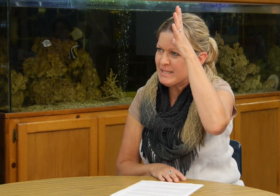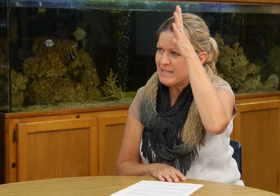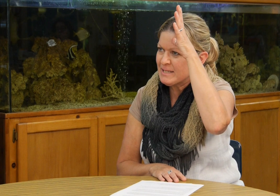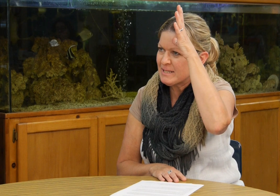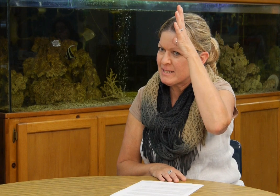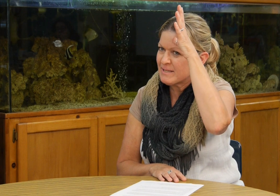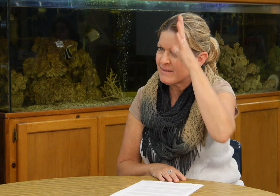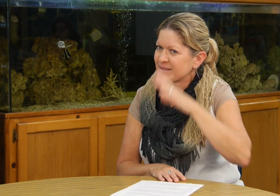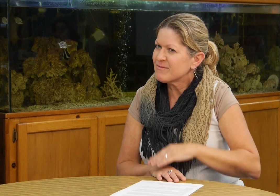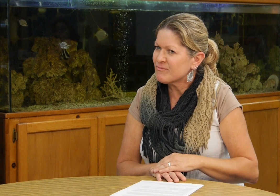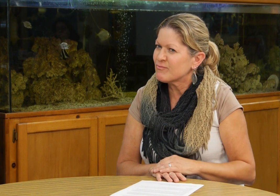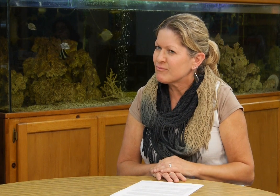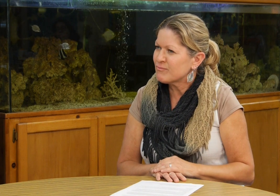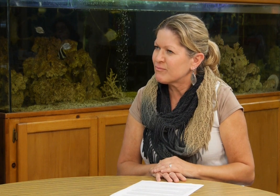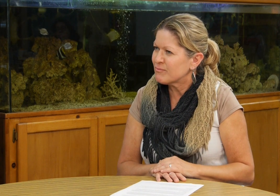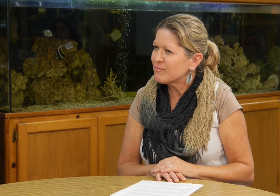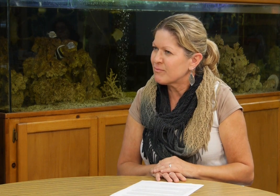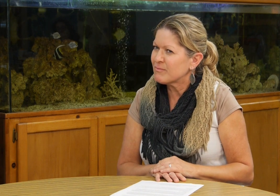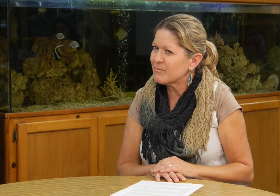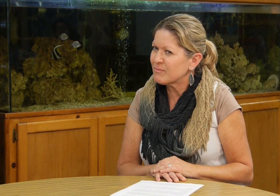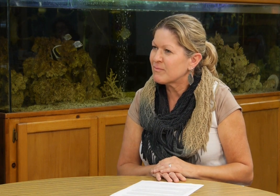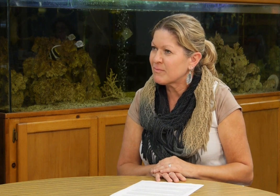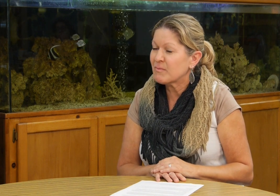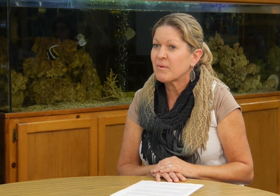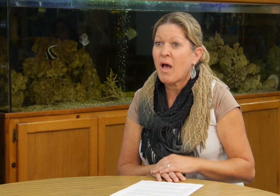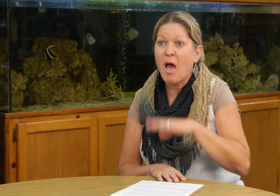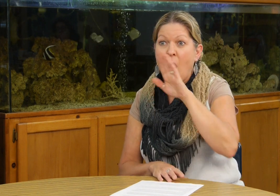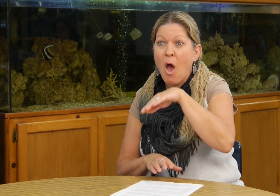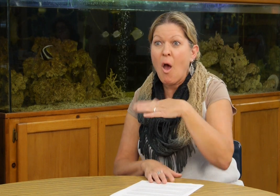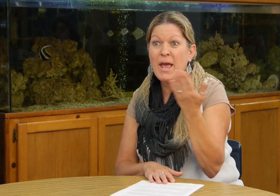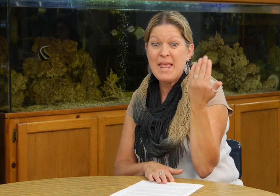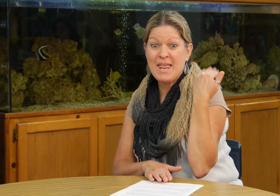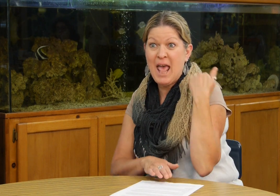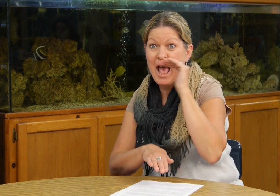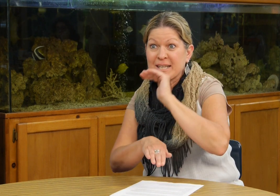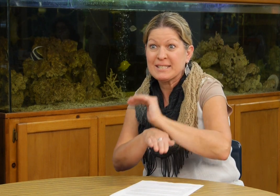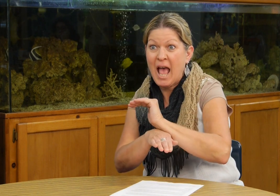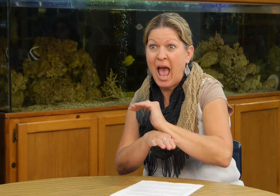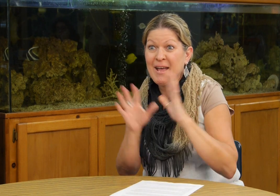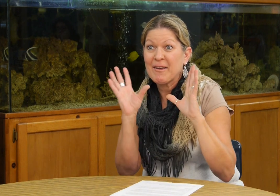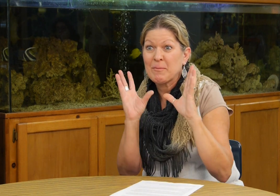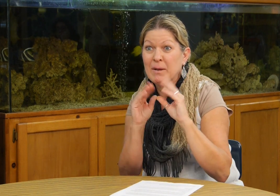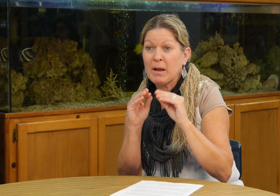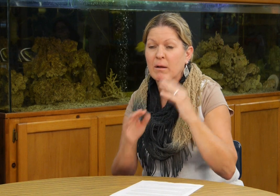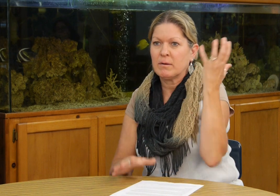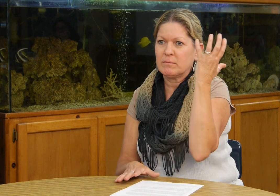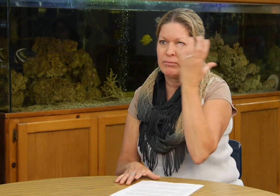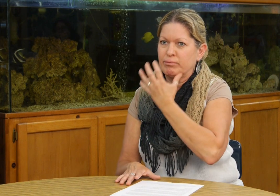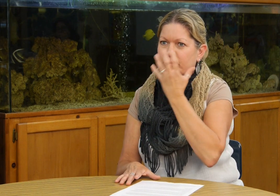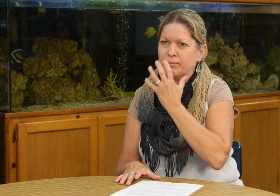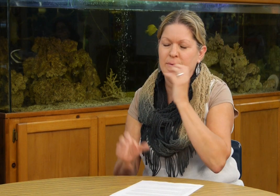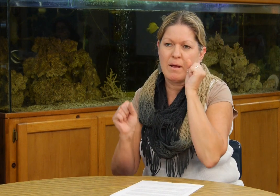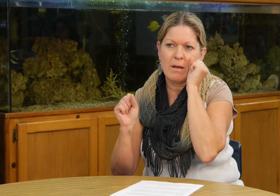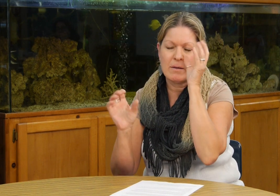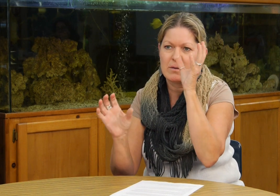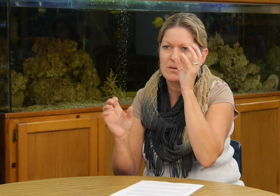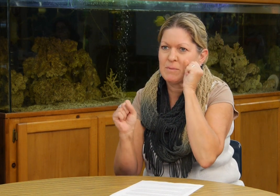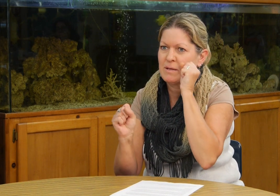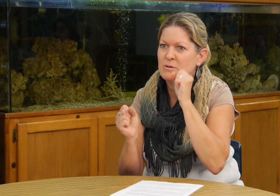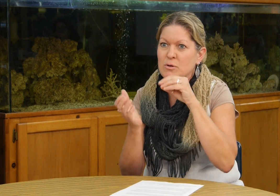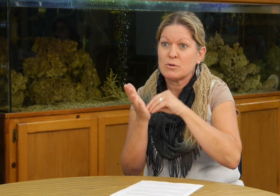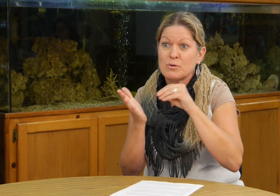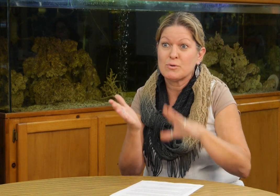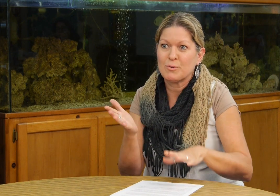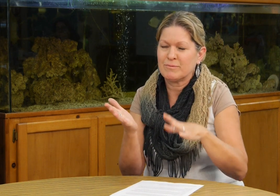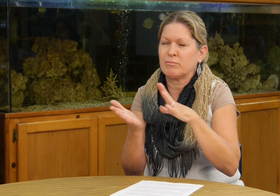estos documentos o estos papeles para este tipo de reuniones está bien y también ayer en la noche tuvimos una